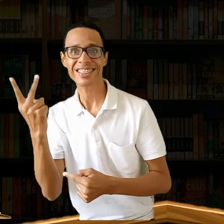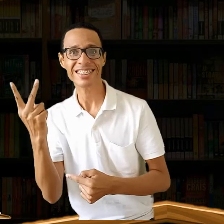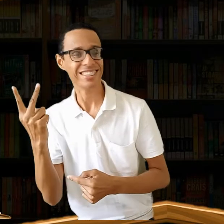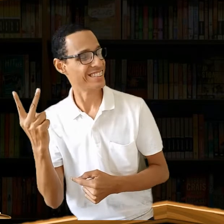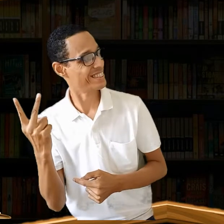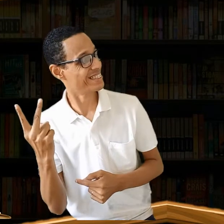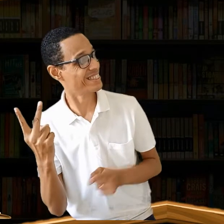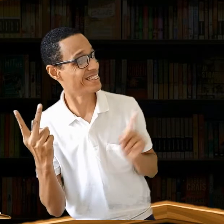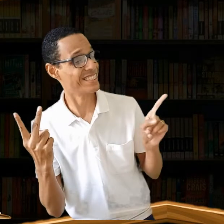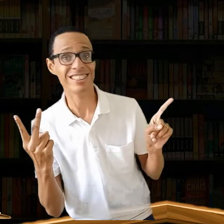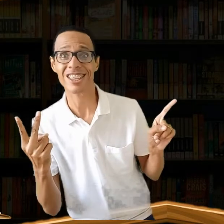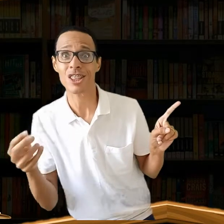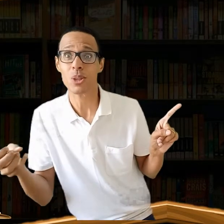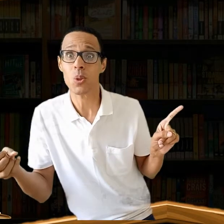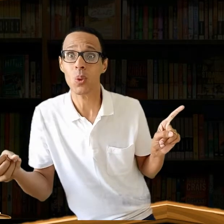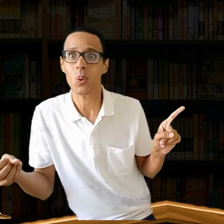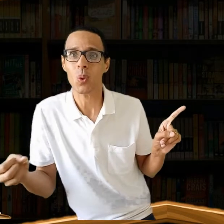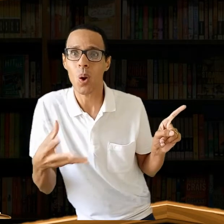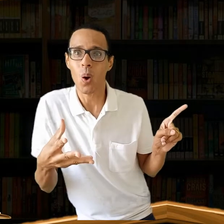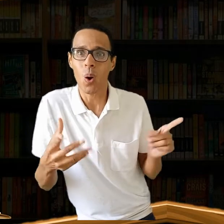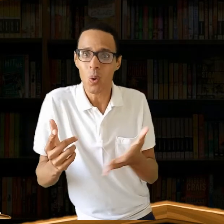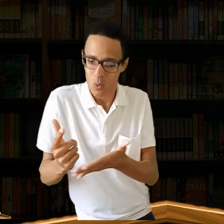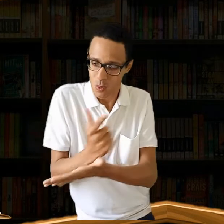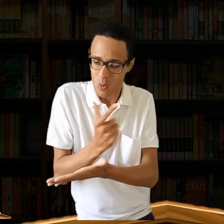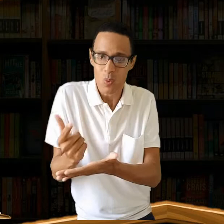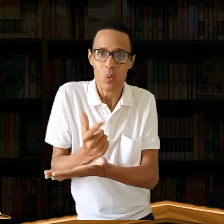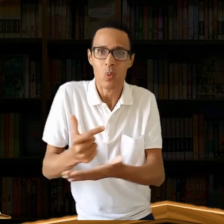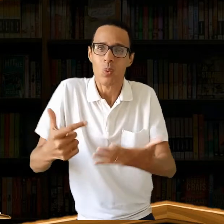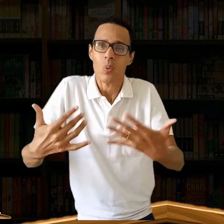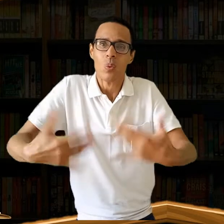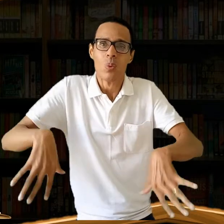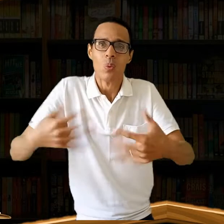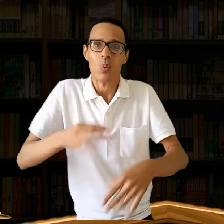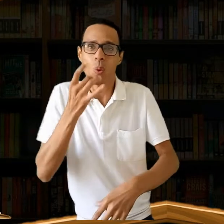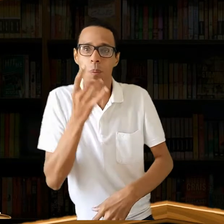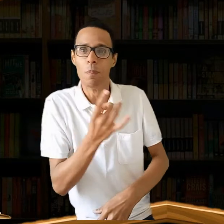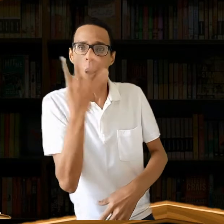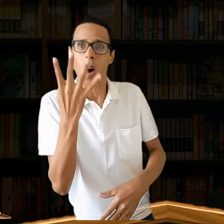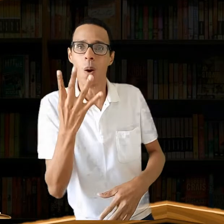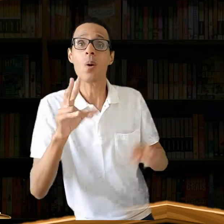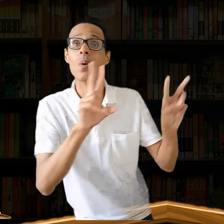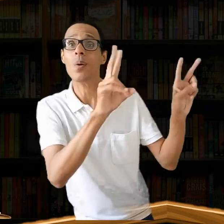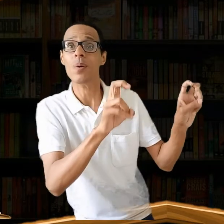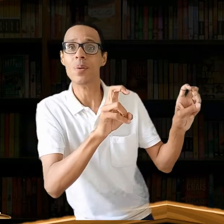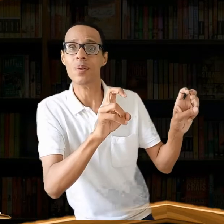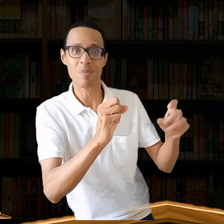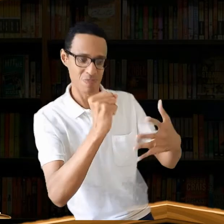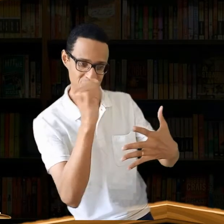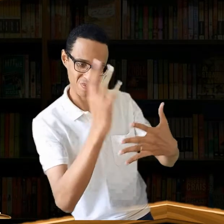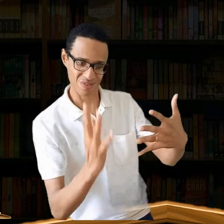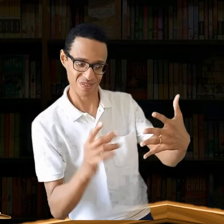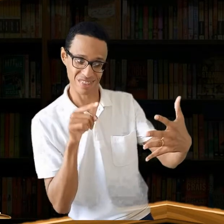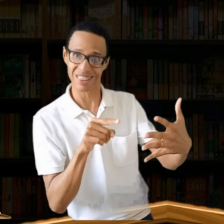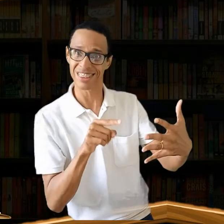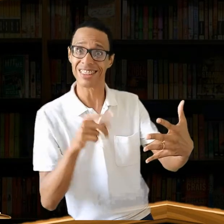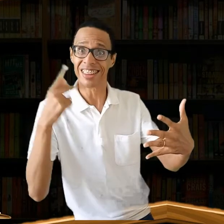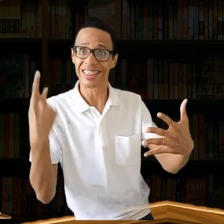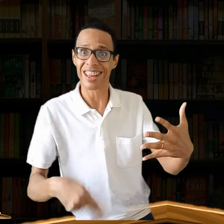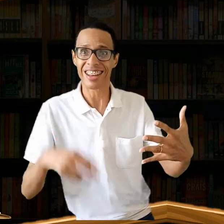obra é a mais recente lançada. Essa é a nossa língua, um estudo da